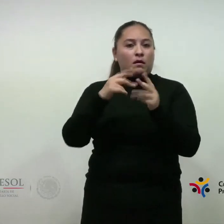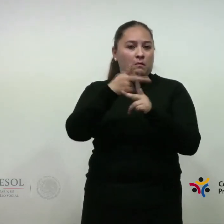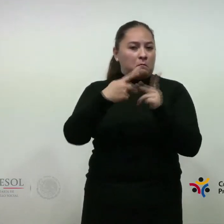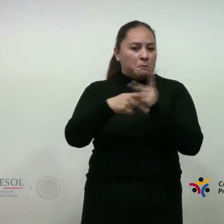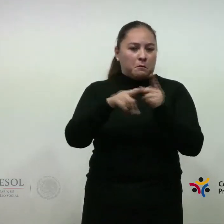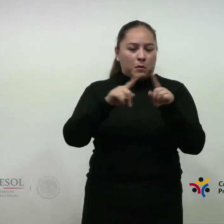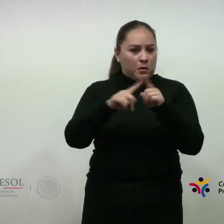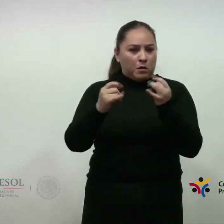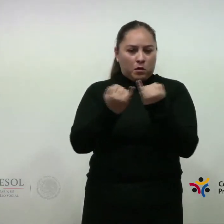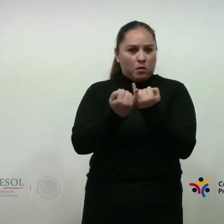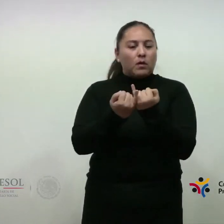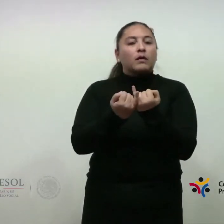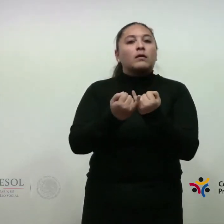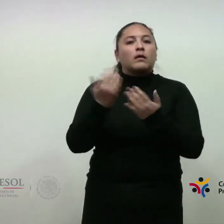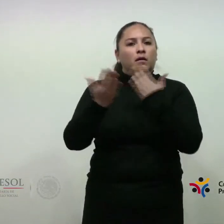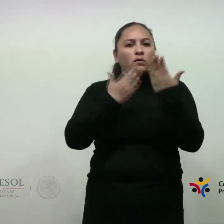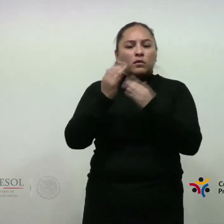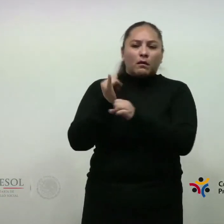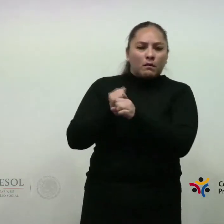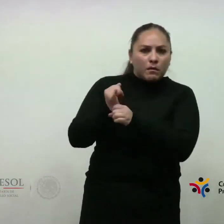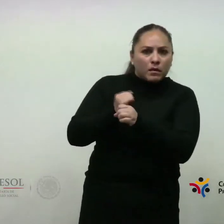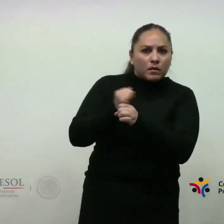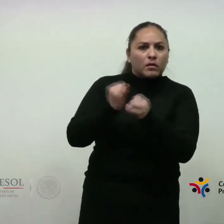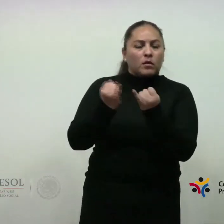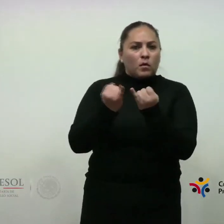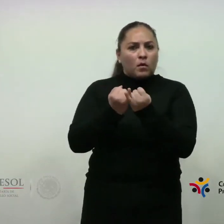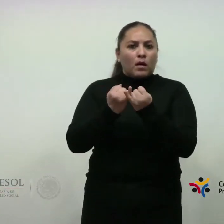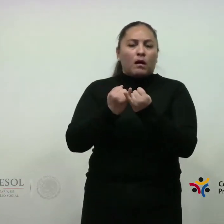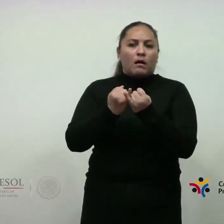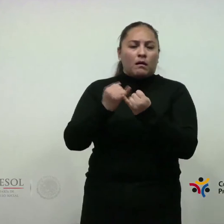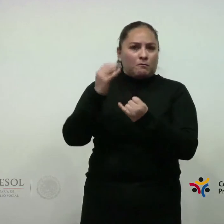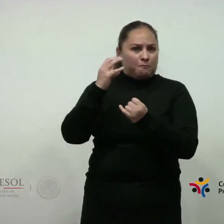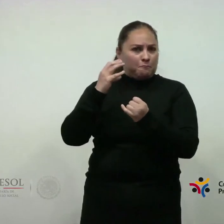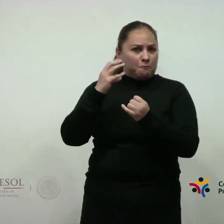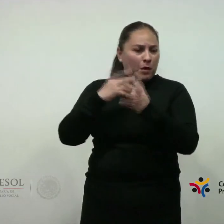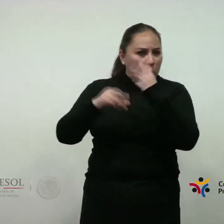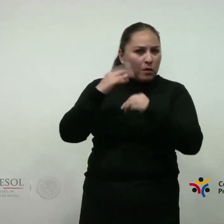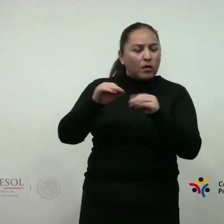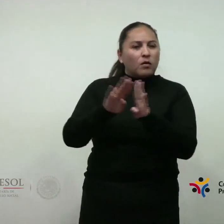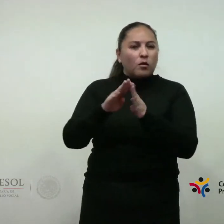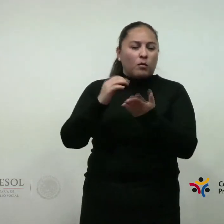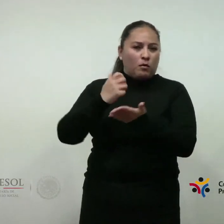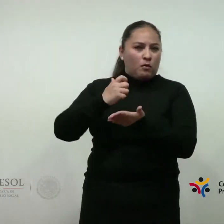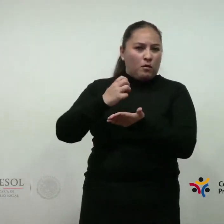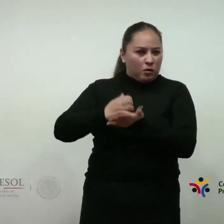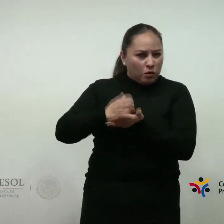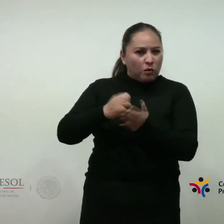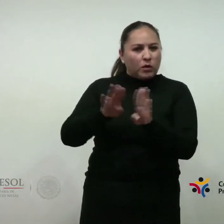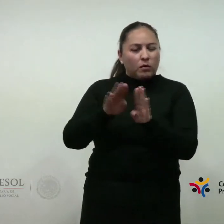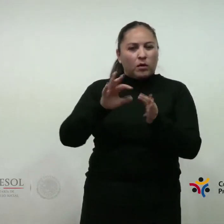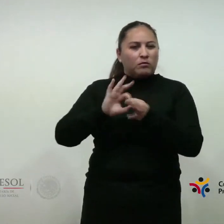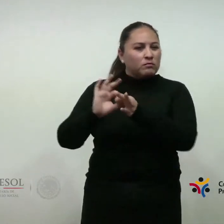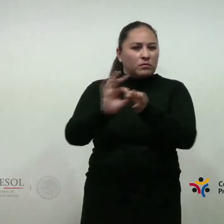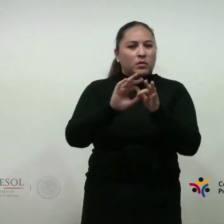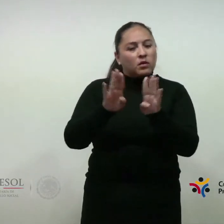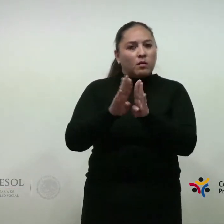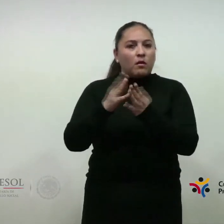B. Estudios, investigaciones y captura de información socioeconómica y servicios relacionados con obras